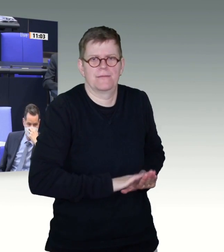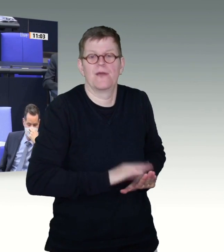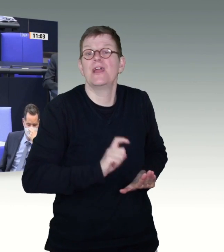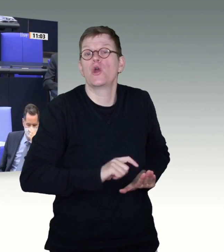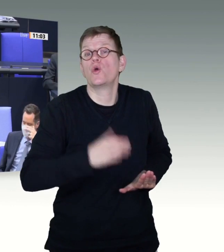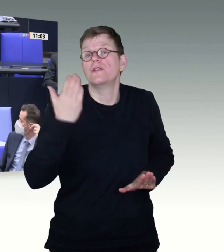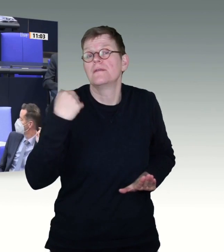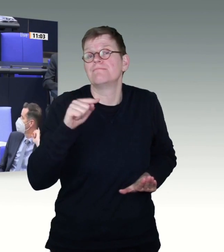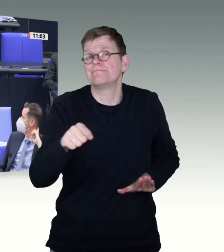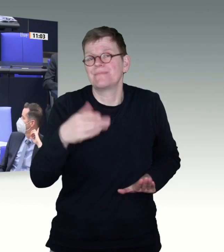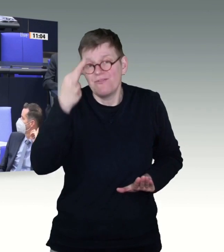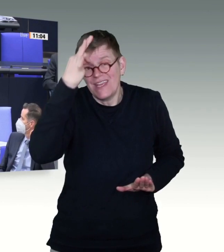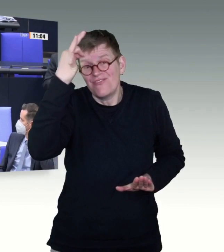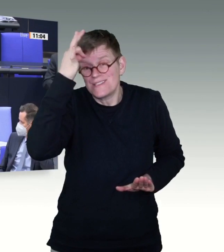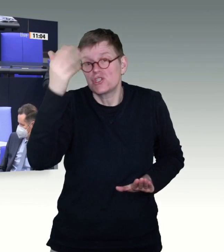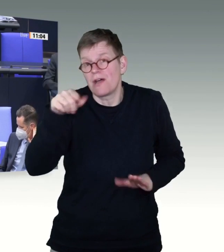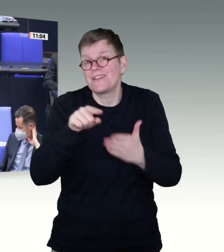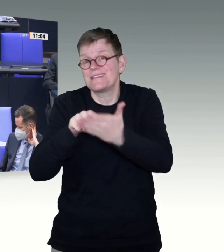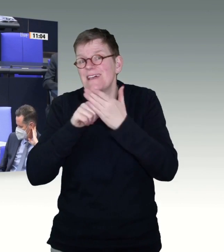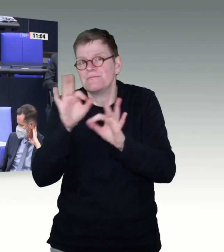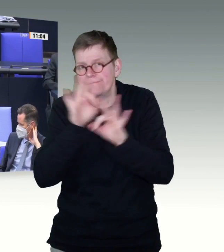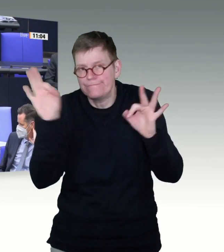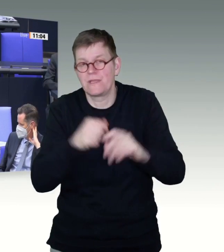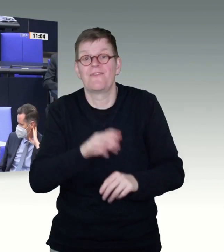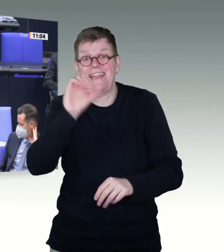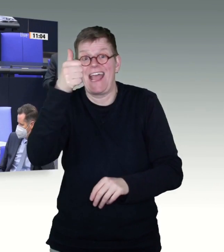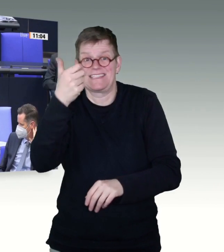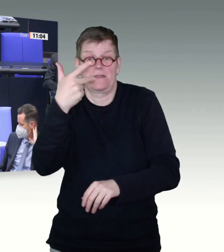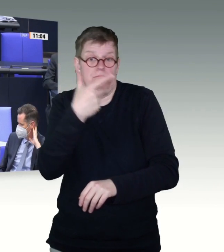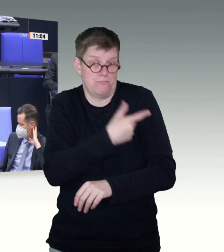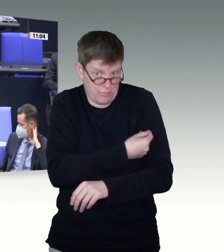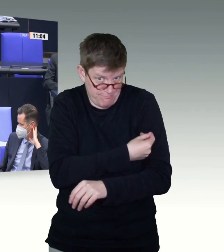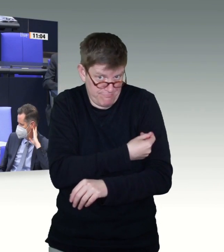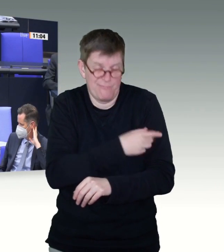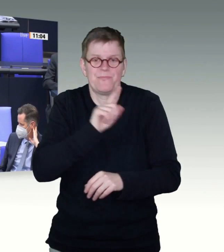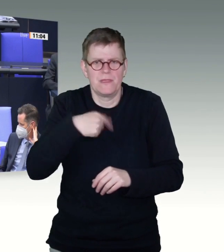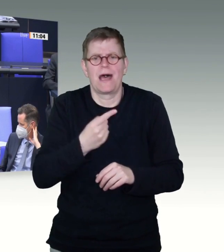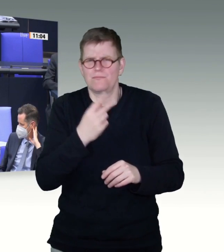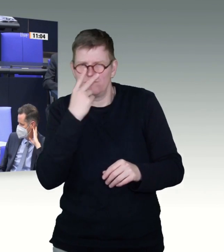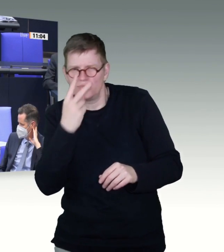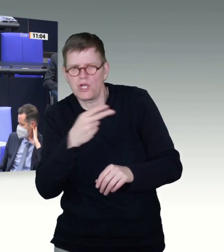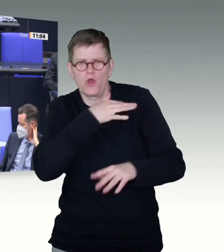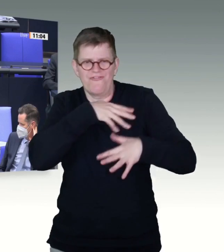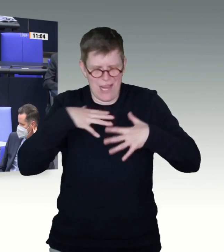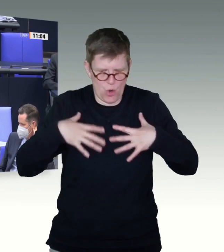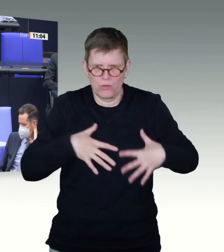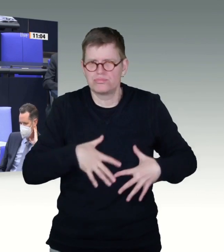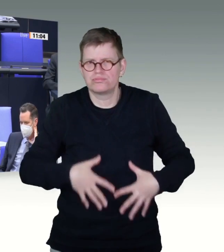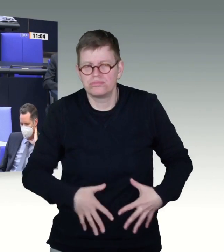Zeit nutzen wollte für eine bessere Wirksamkeit der Impfung. Sie sind ebenfalls schleswig-holsteinische Abgeordnete. Deswegen verwundert es mich doch